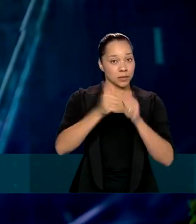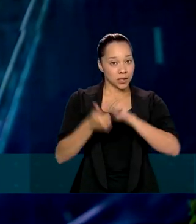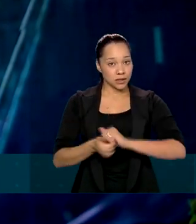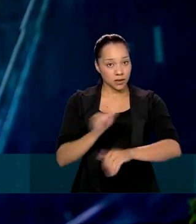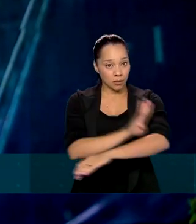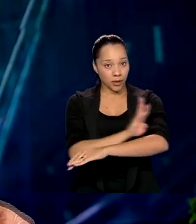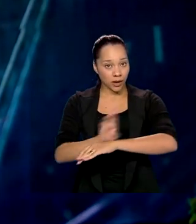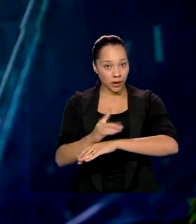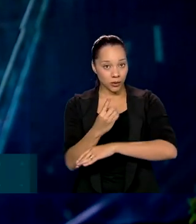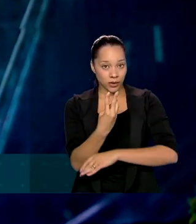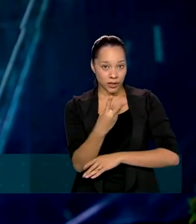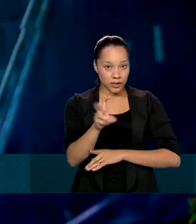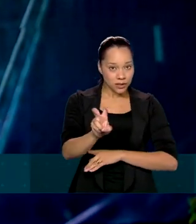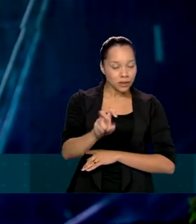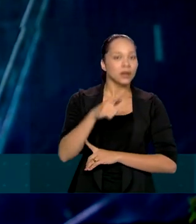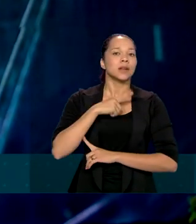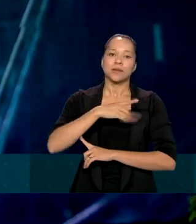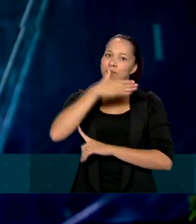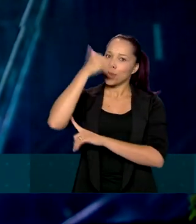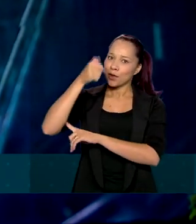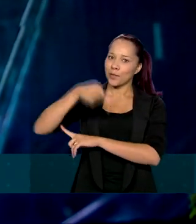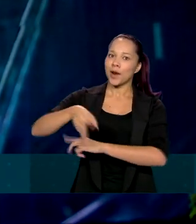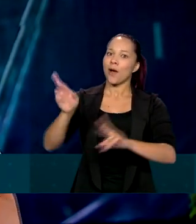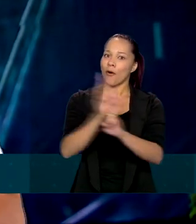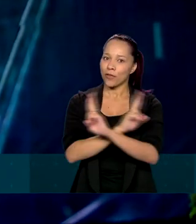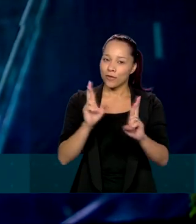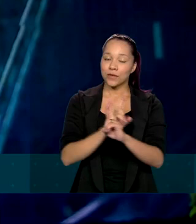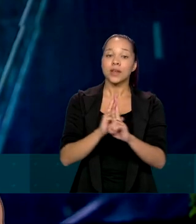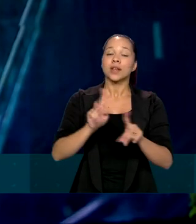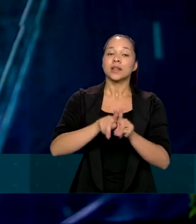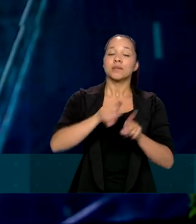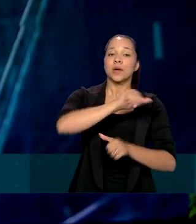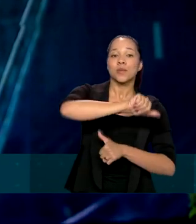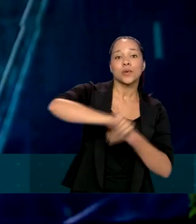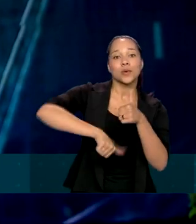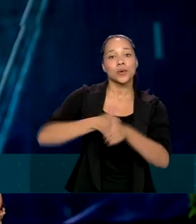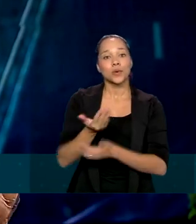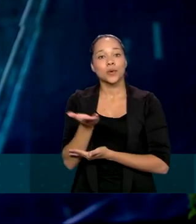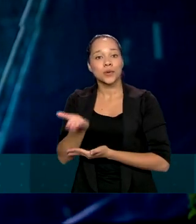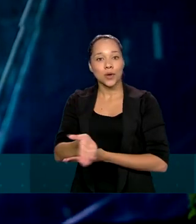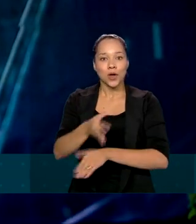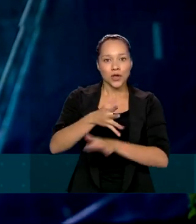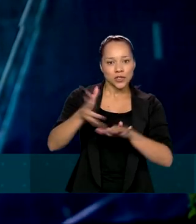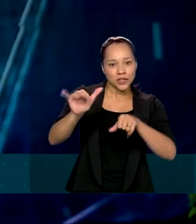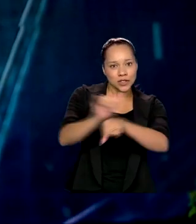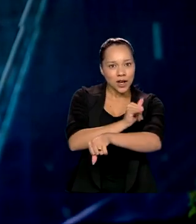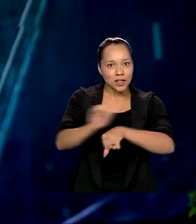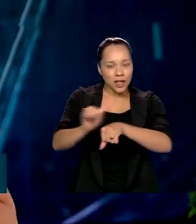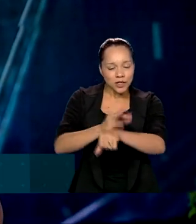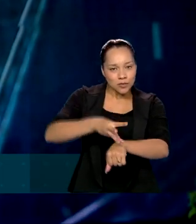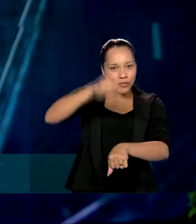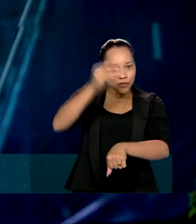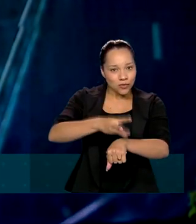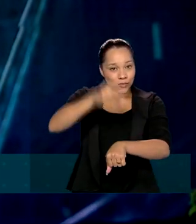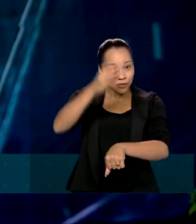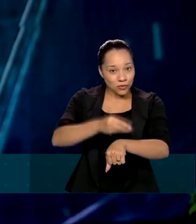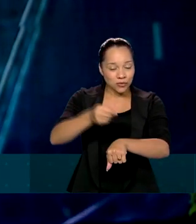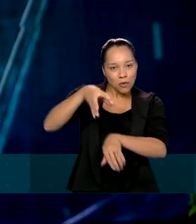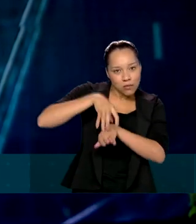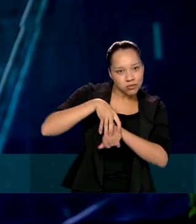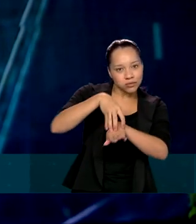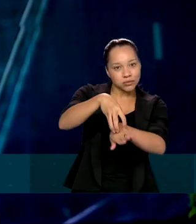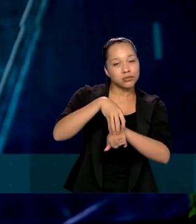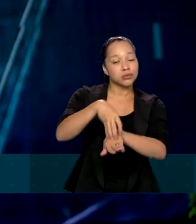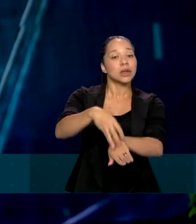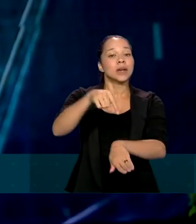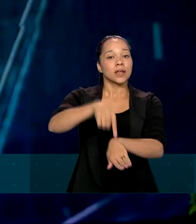-135 deram não só a caranova à rodovia, mas também transformaram o trecho num corredor logístico para o escoamento de grãos da região